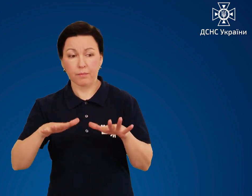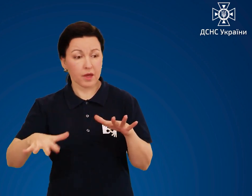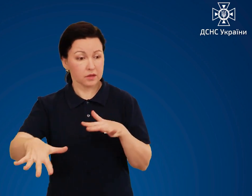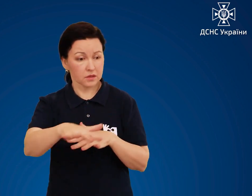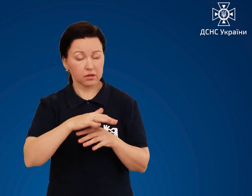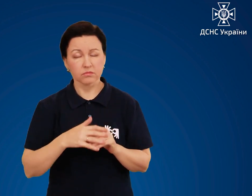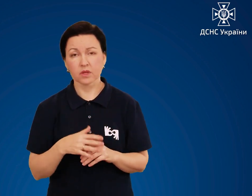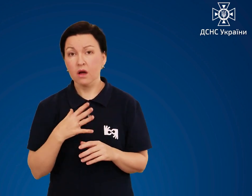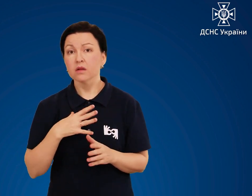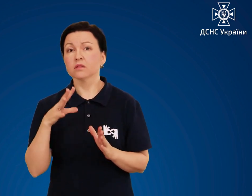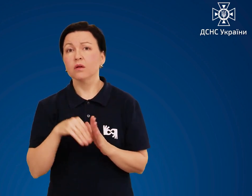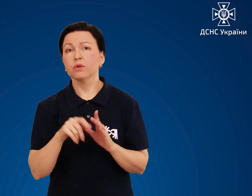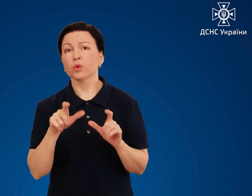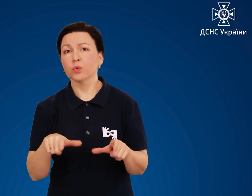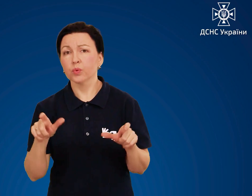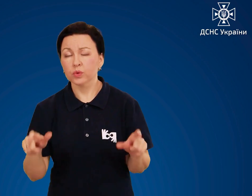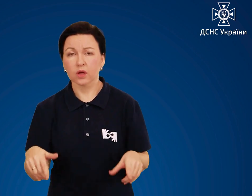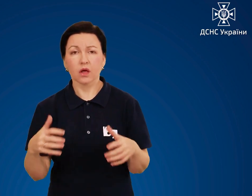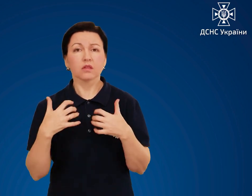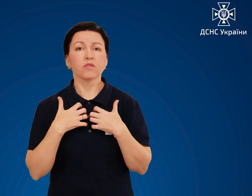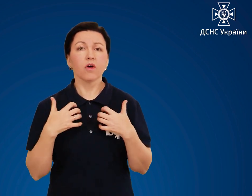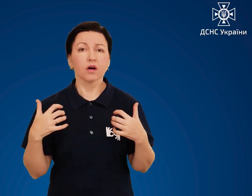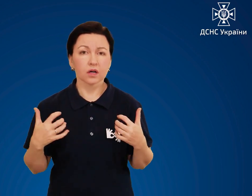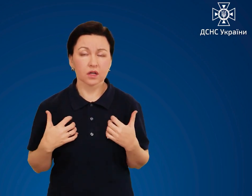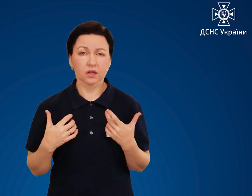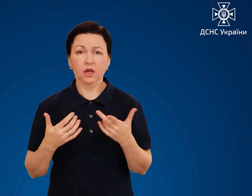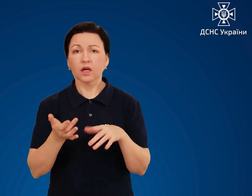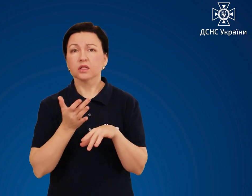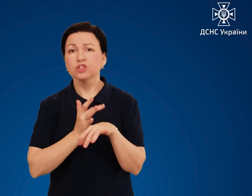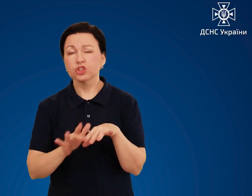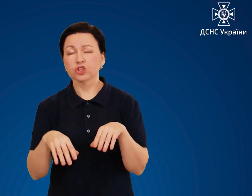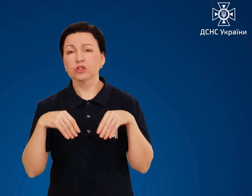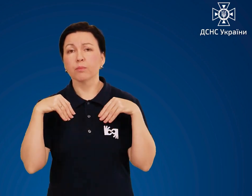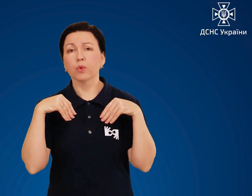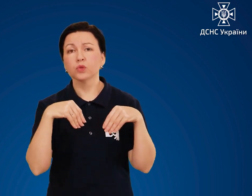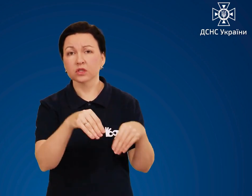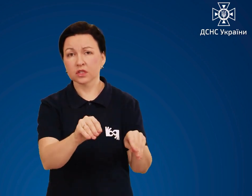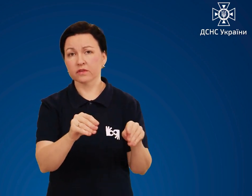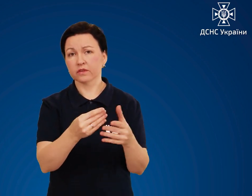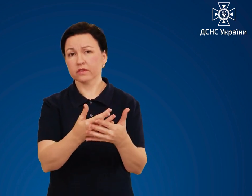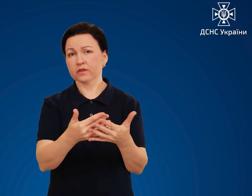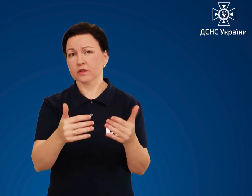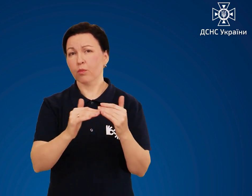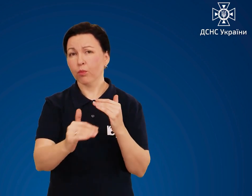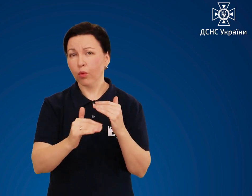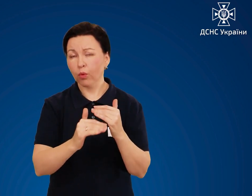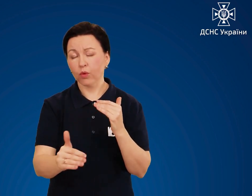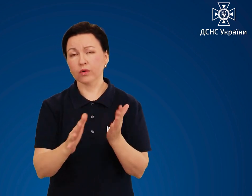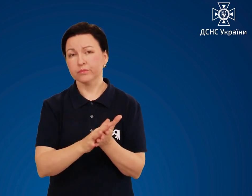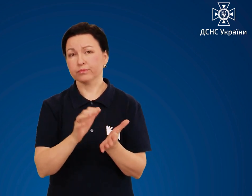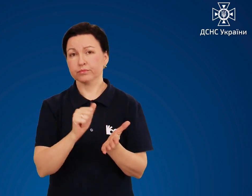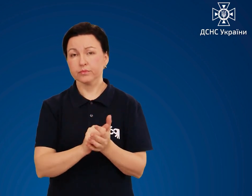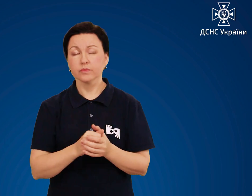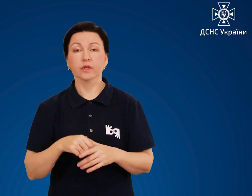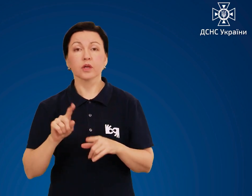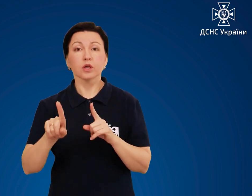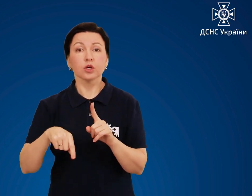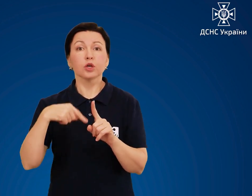Загибель людей, тварин, знищення посівів та інше. Крім того, внаслідок можливого